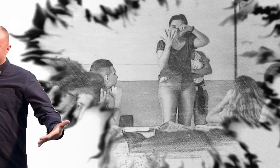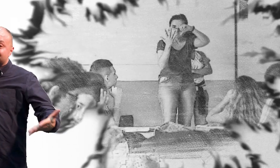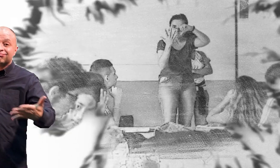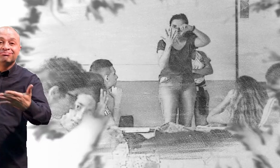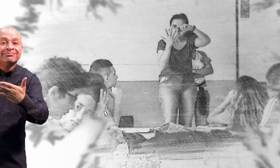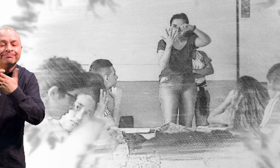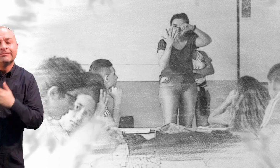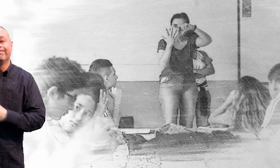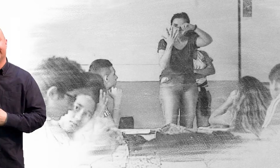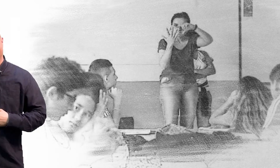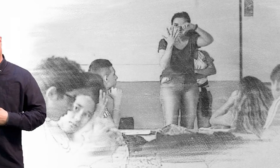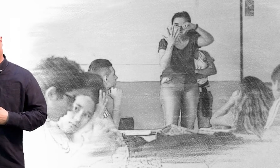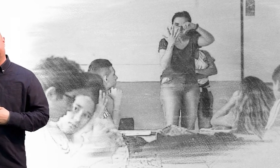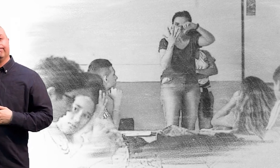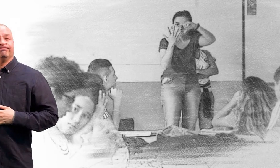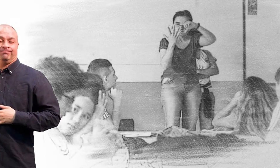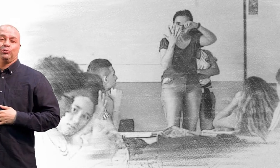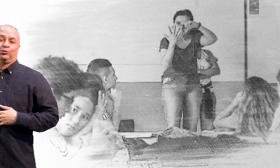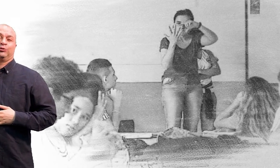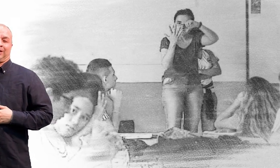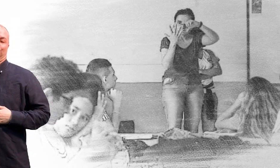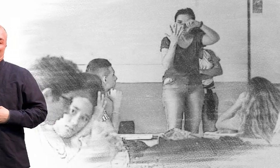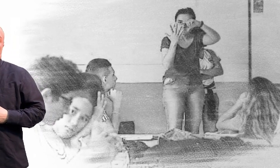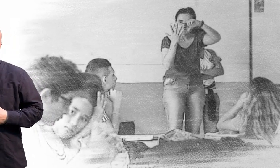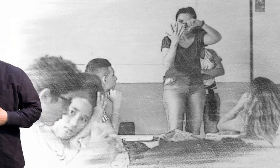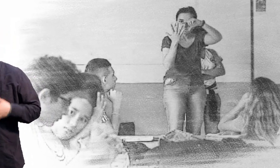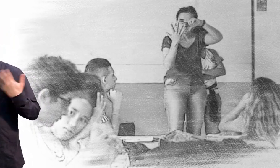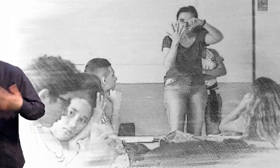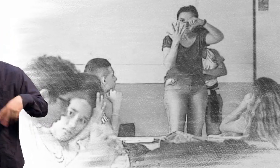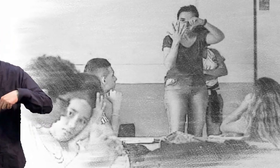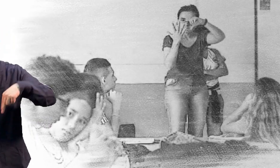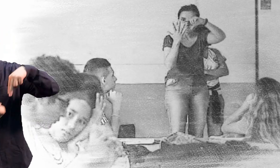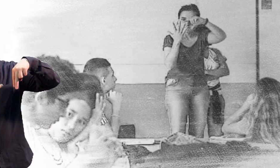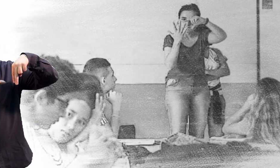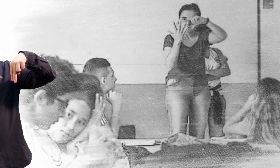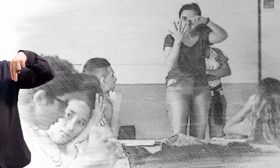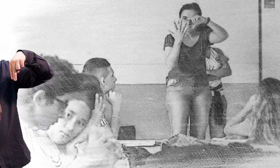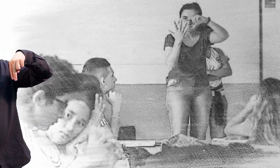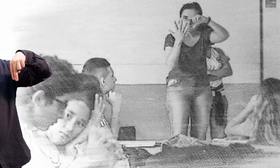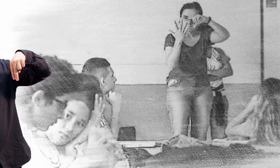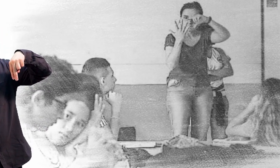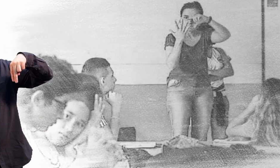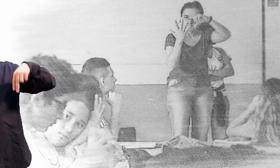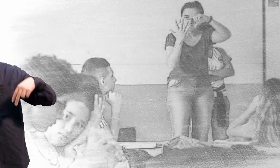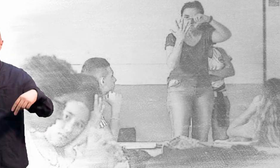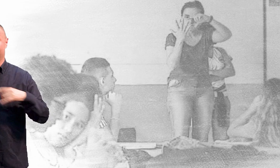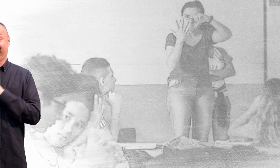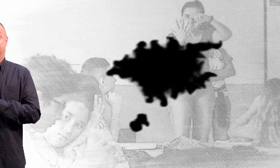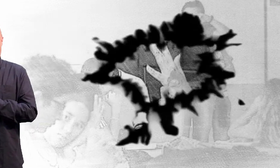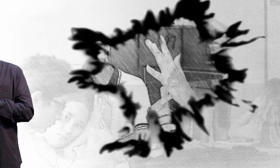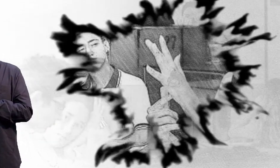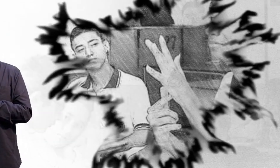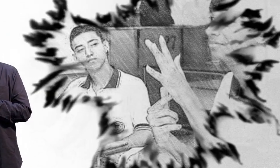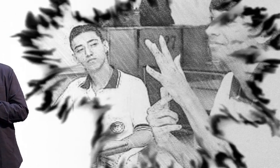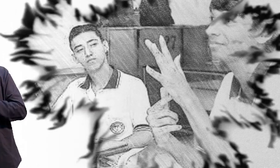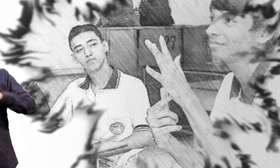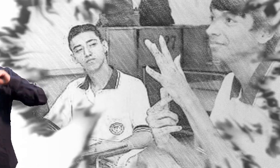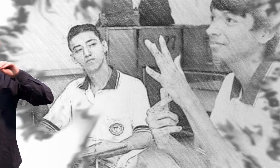recordar la historia de la educación de la persona sorda para repensarla. Para que nosotros, como casa de los educadores,